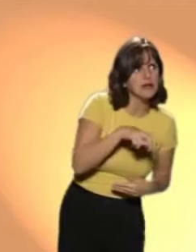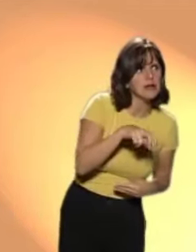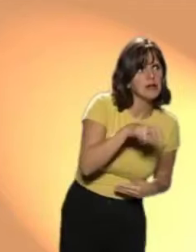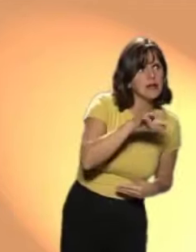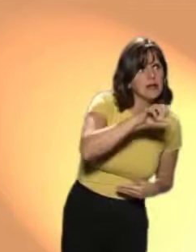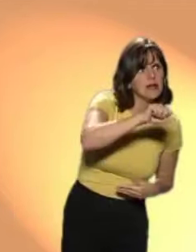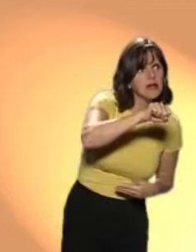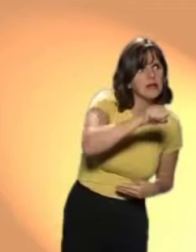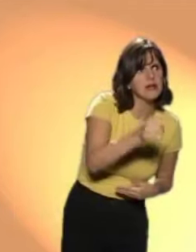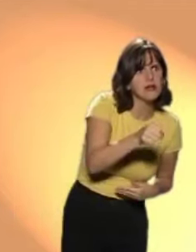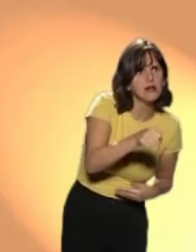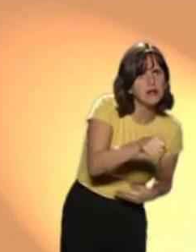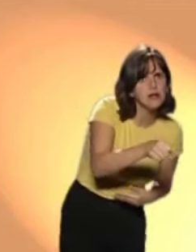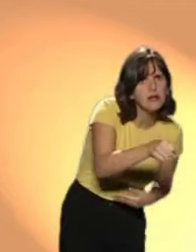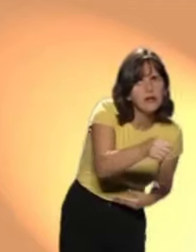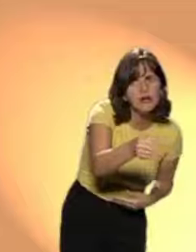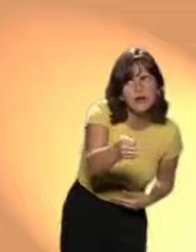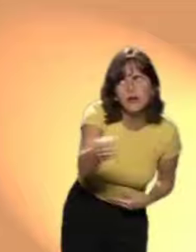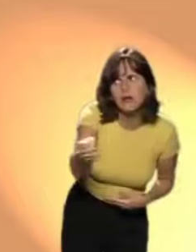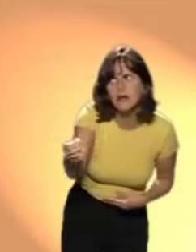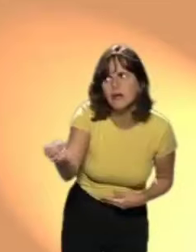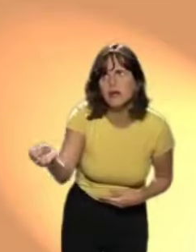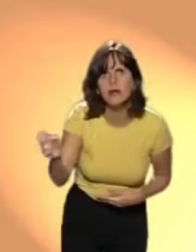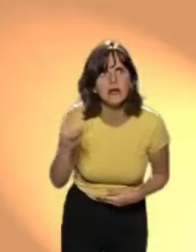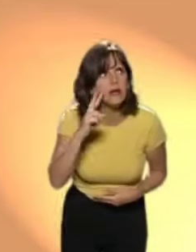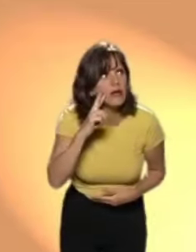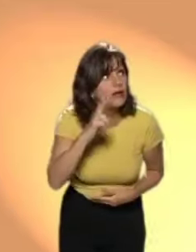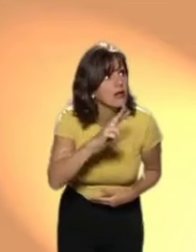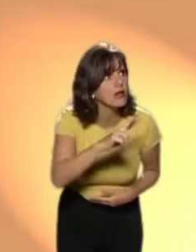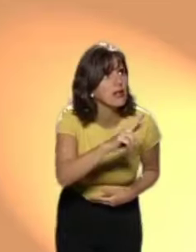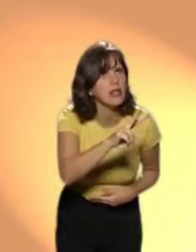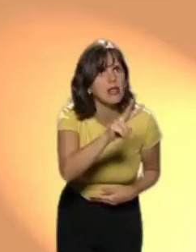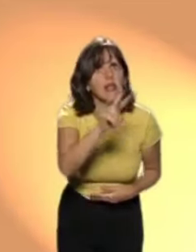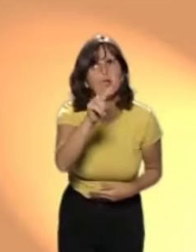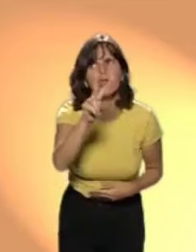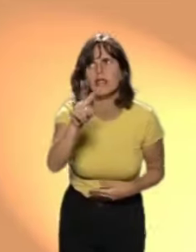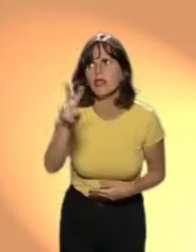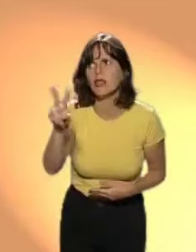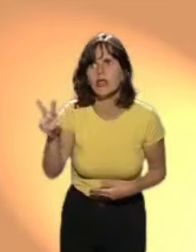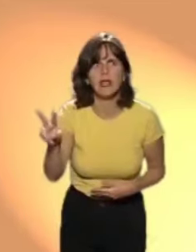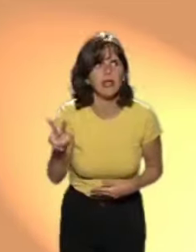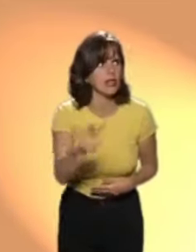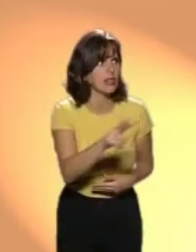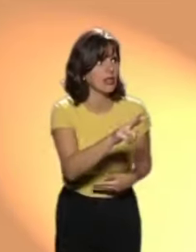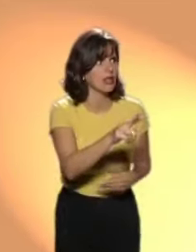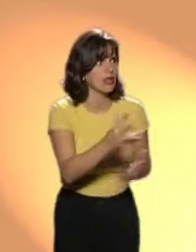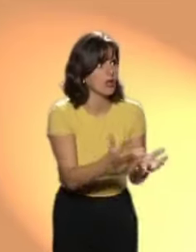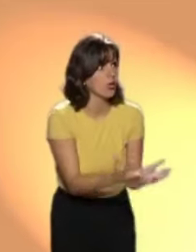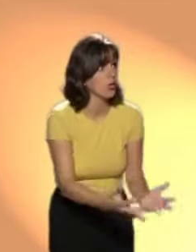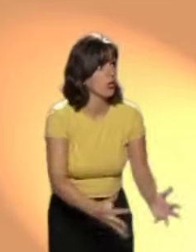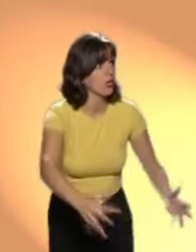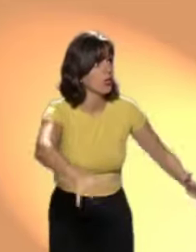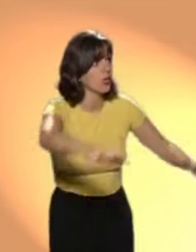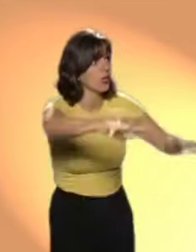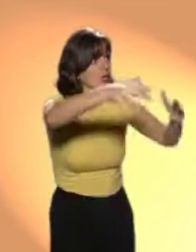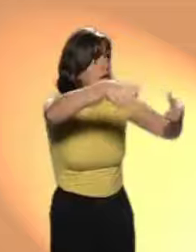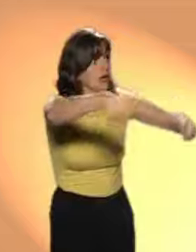Vieron la puerta, se acercaron, la abrieron Y al entrar, mirando alrededor,